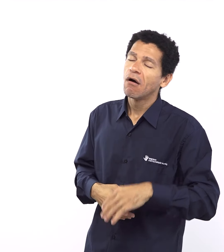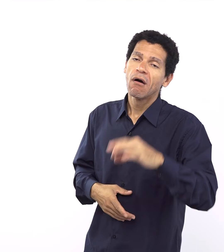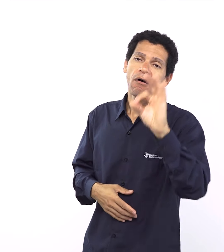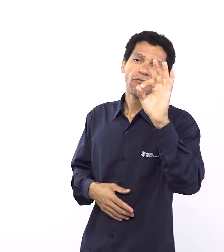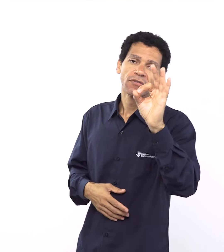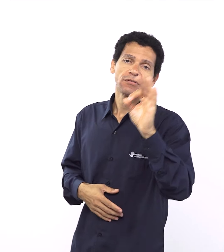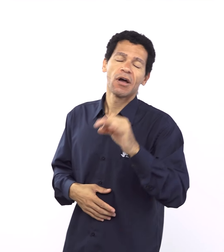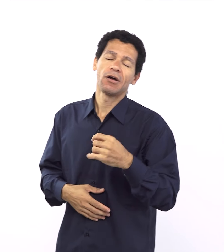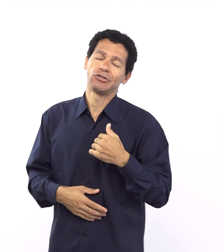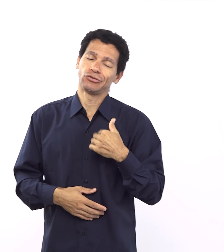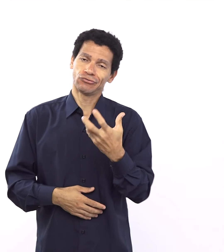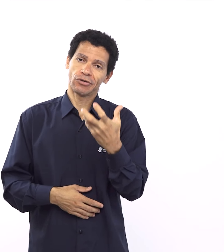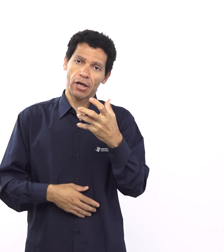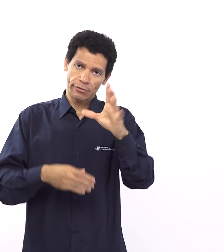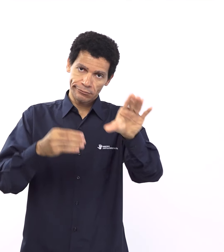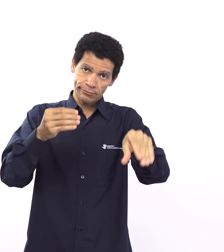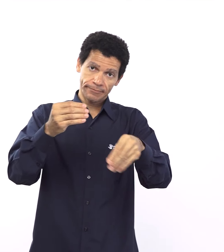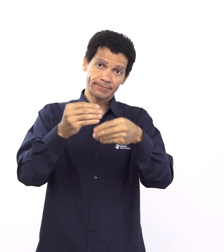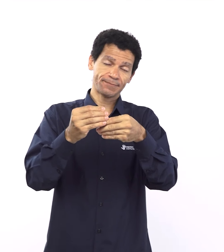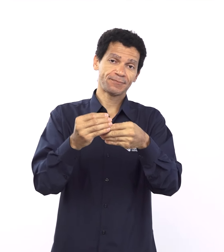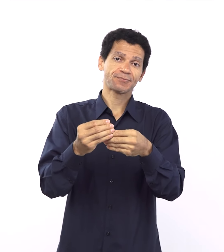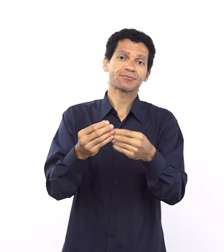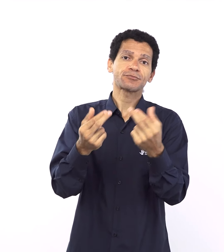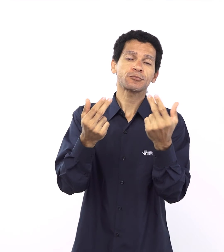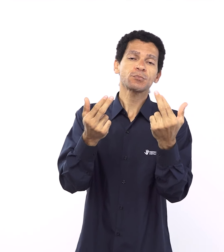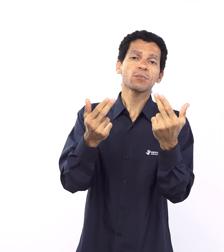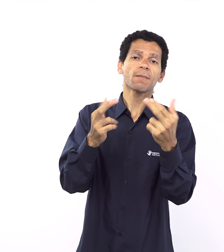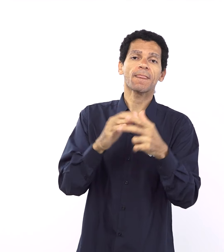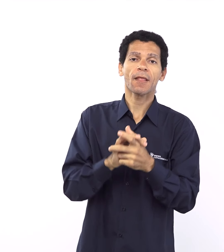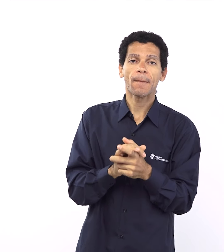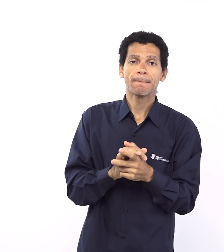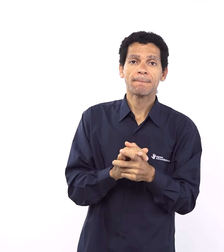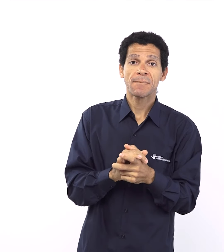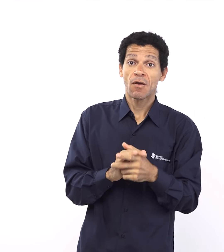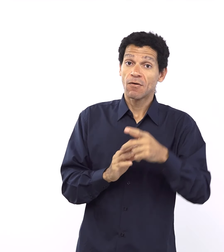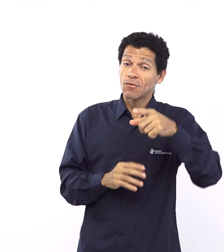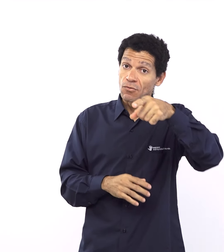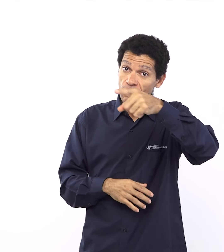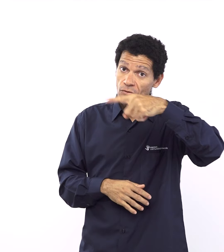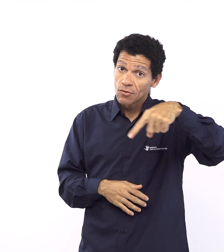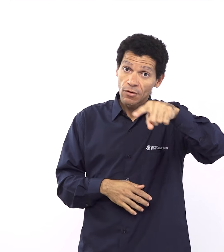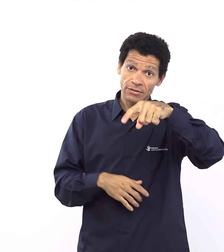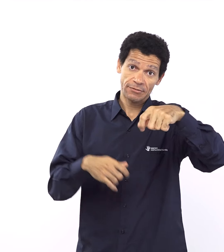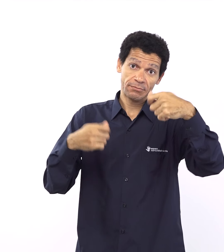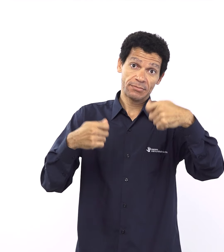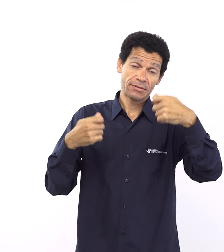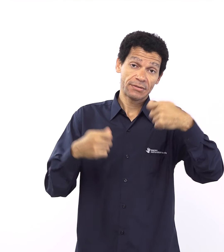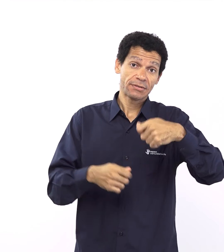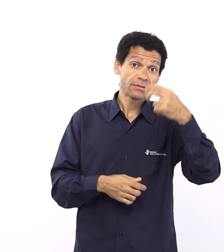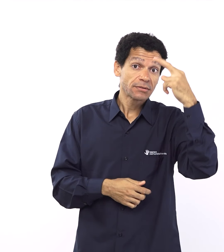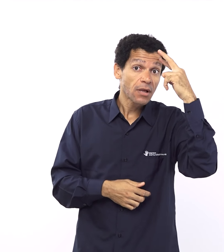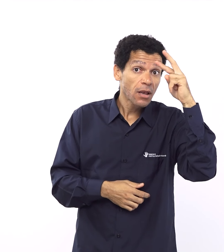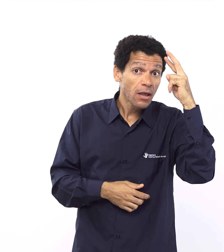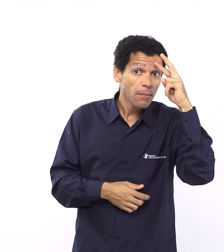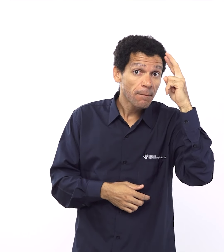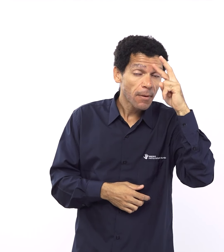relacionamento Deus cria por amor para se relacionar com o ser humano ser humano corta o relacionamento